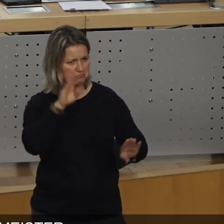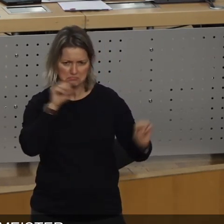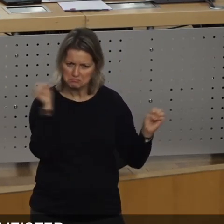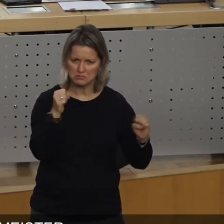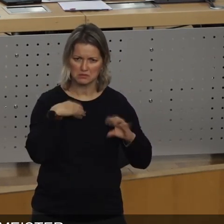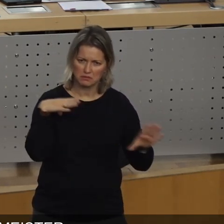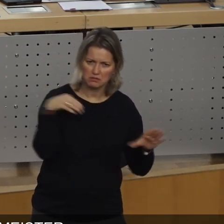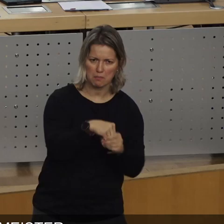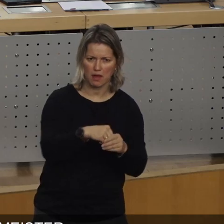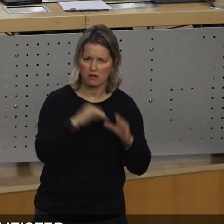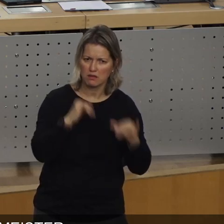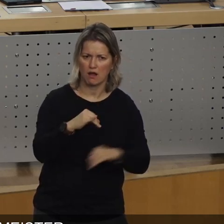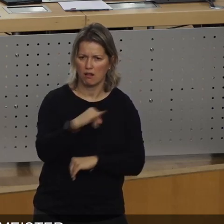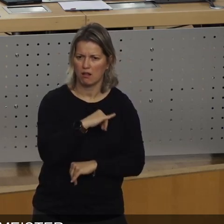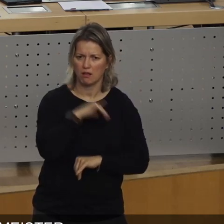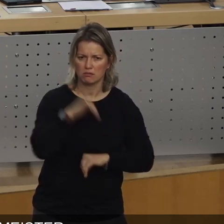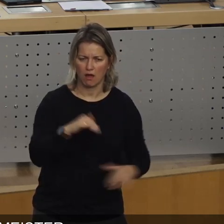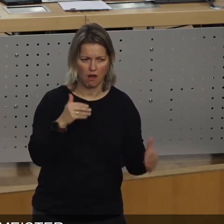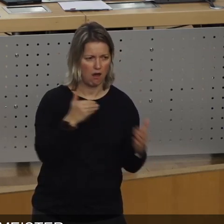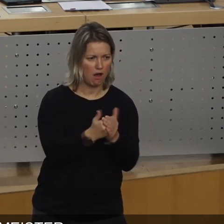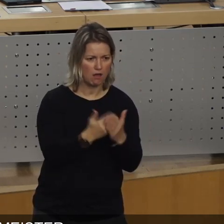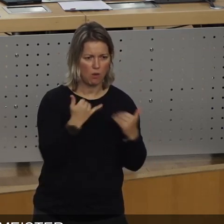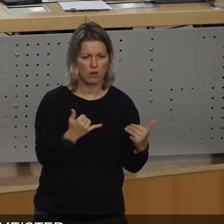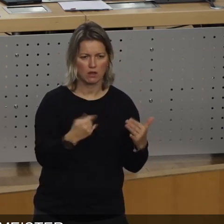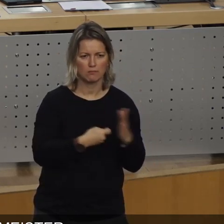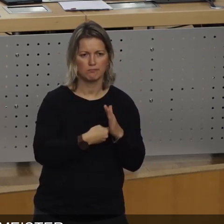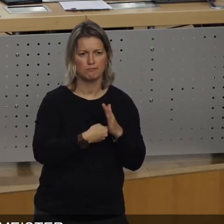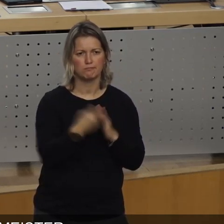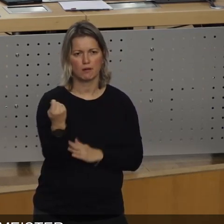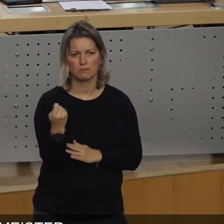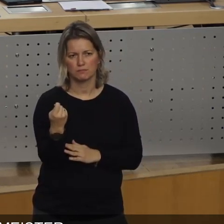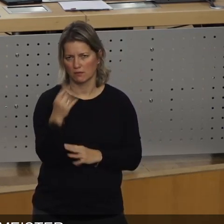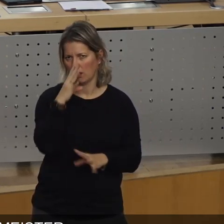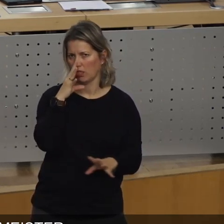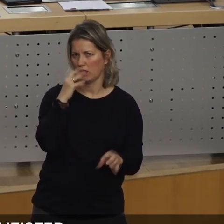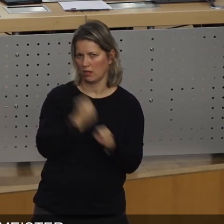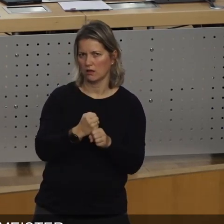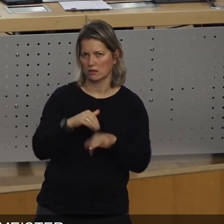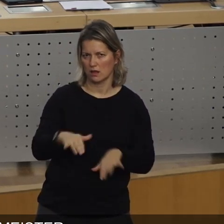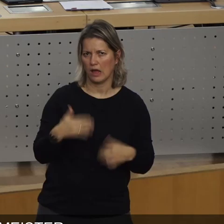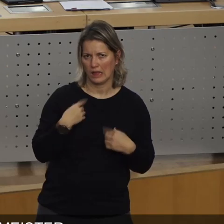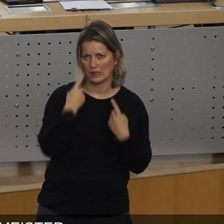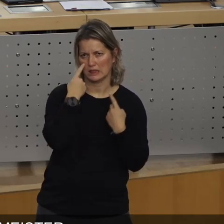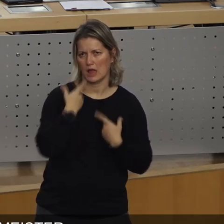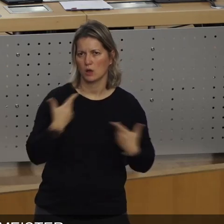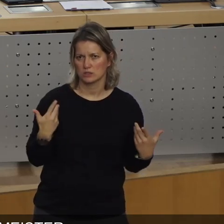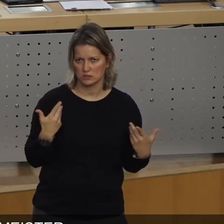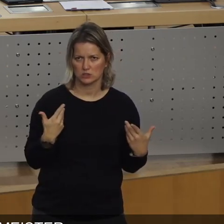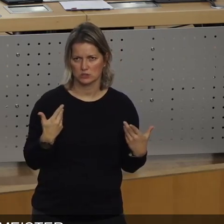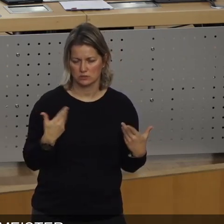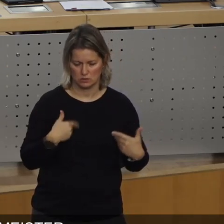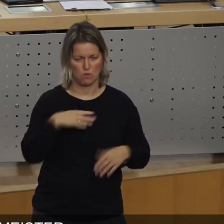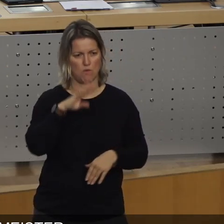diesem Stadtrat bekommen haben und da ist man schon ein bisschen traurig in dem ersten Moment.